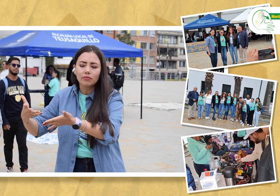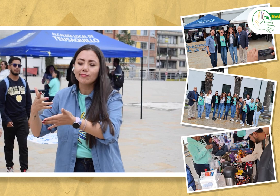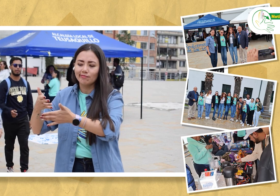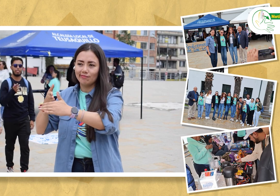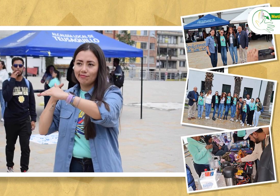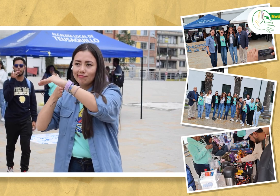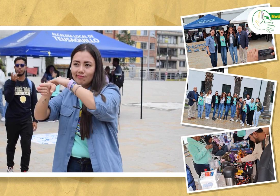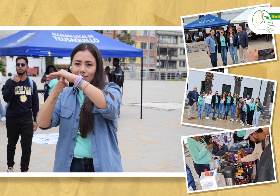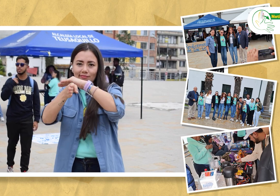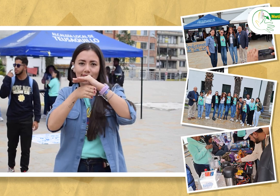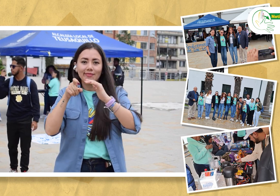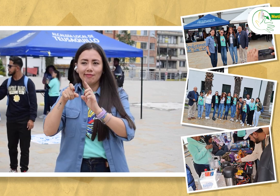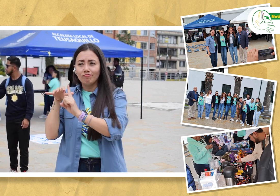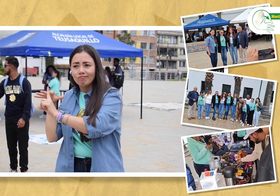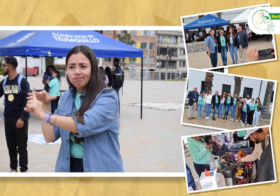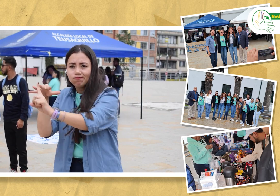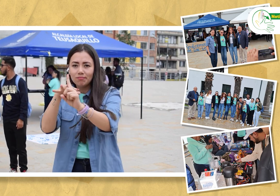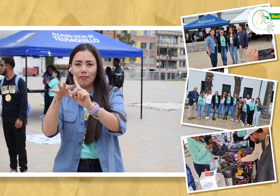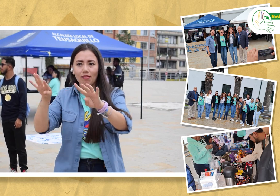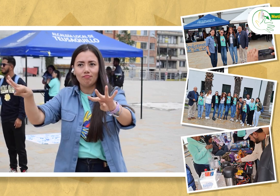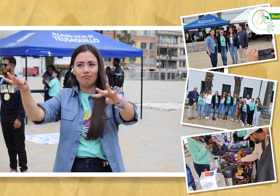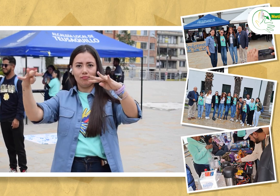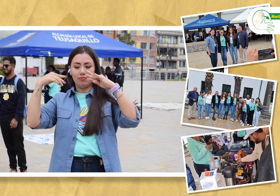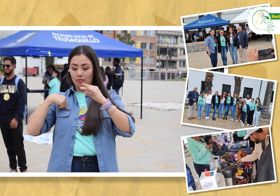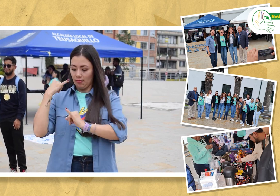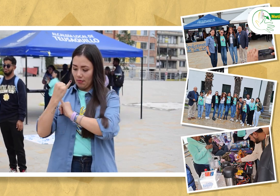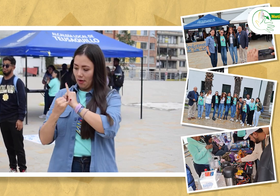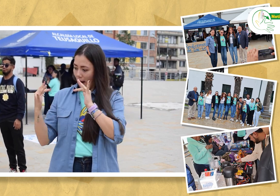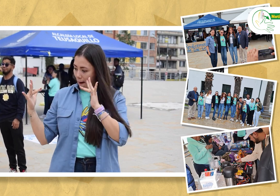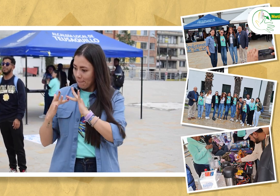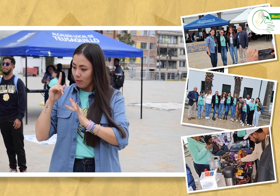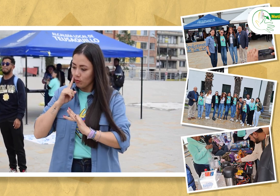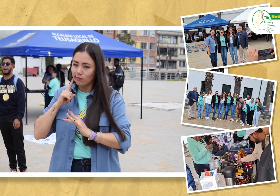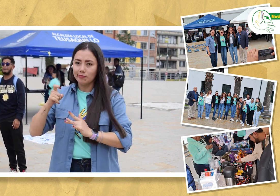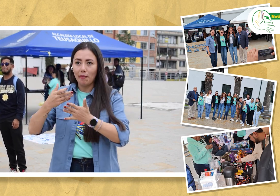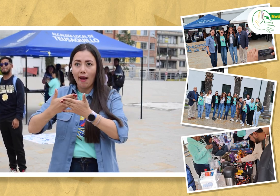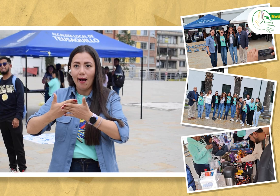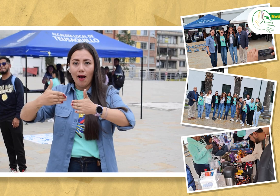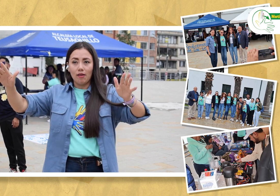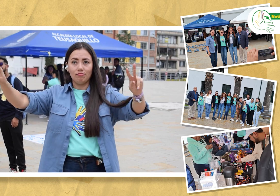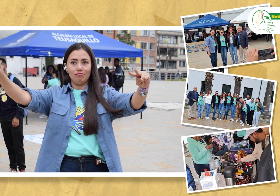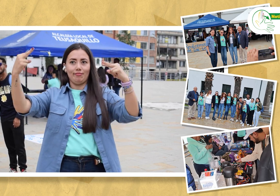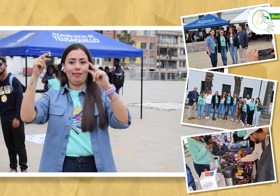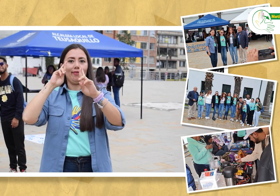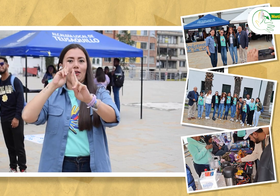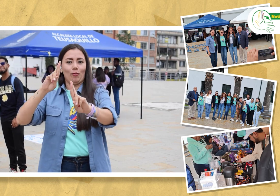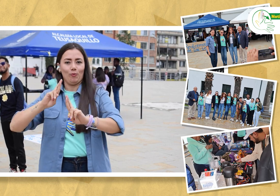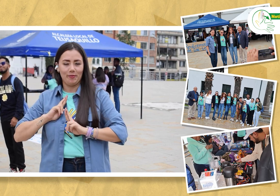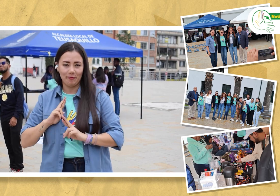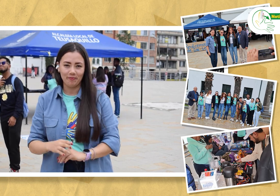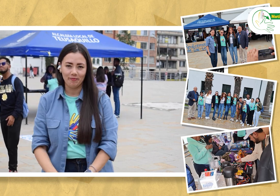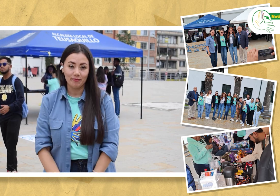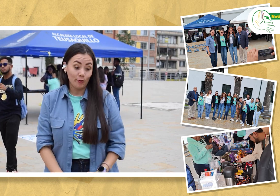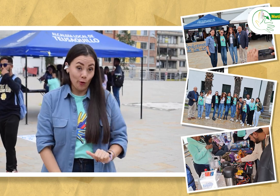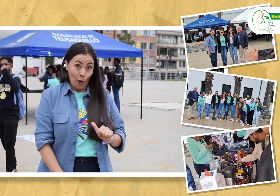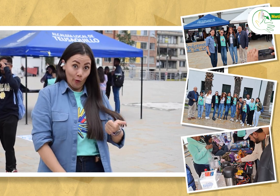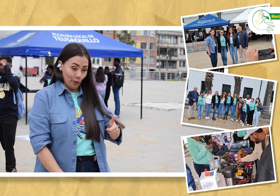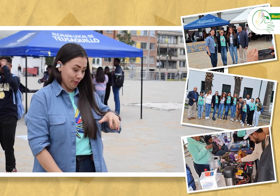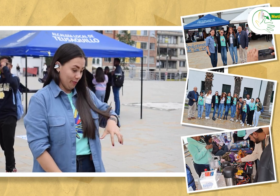comunidad y de cierta manera hacer incidencia y acceder a espacios que permitan el reconocimiento de la comunidad misma. Aquí las